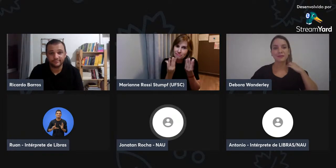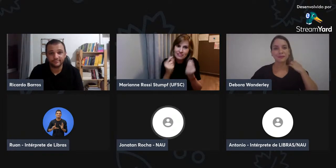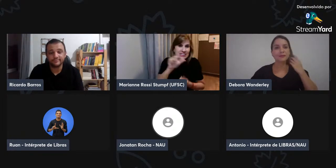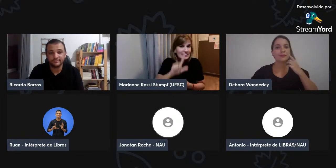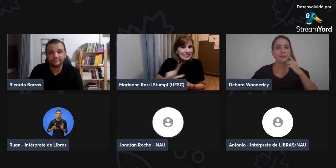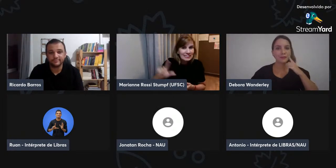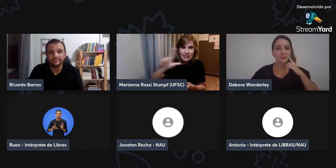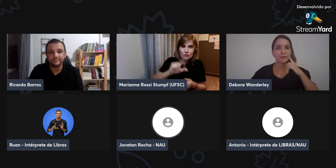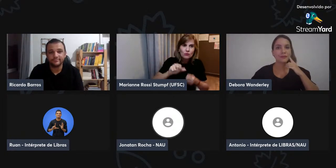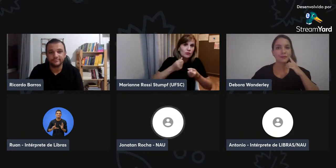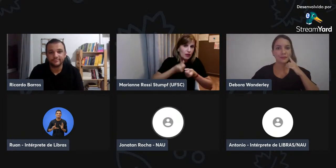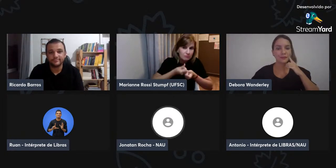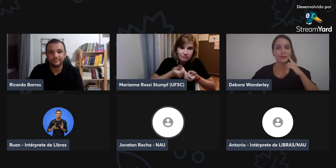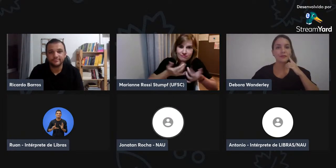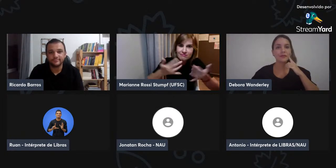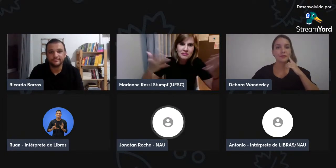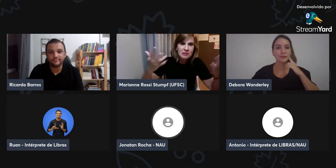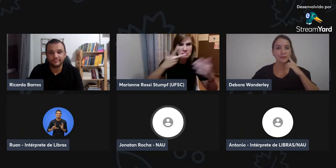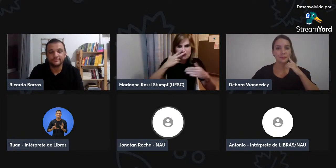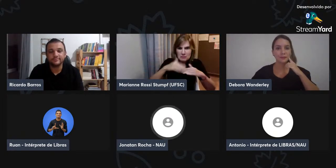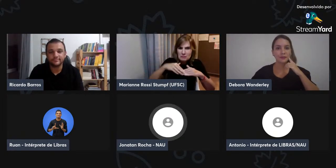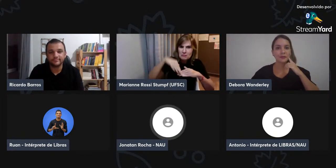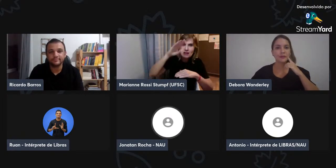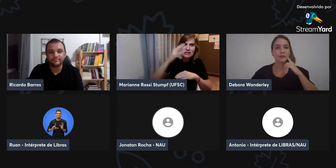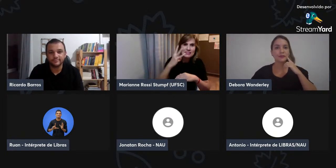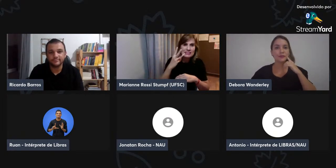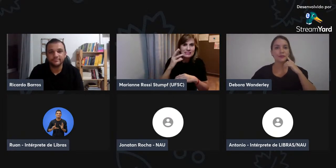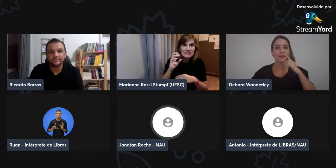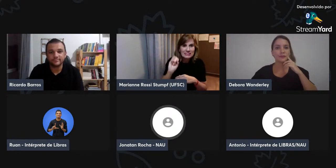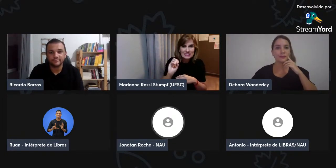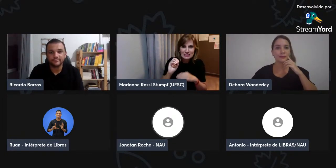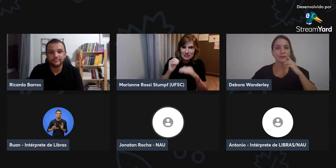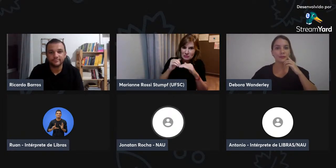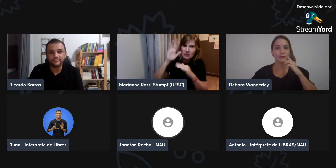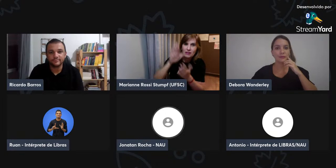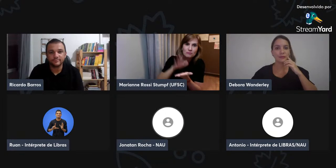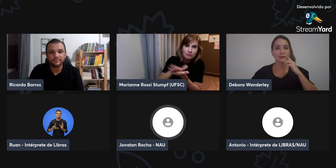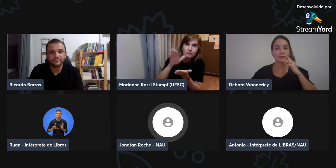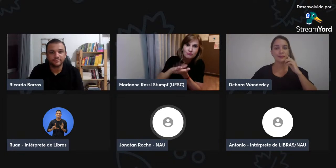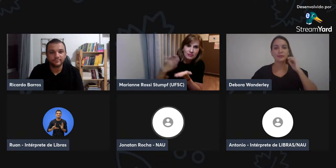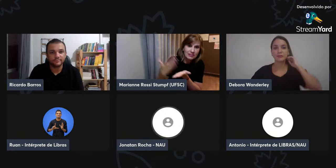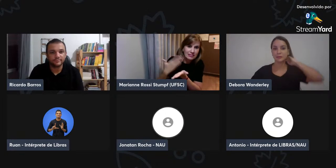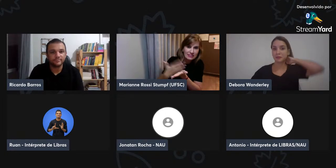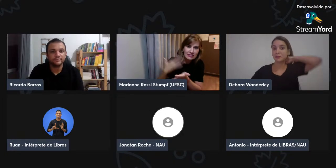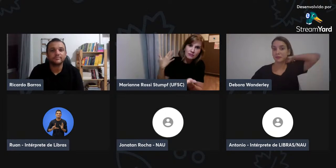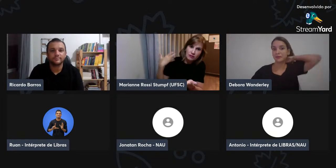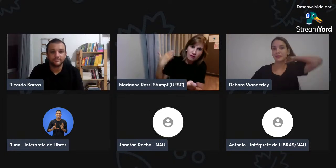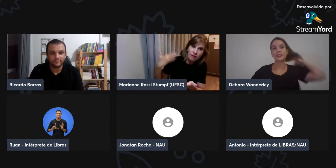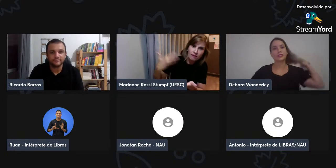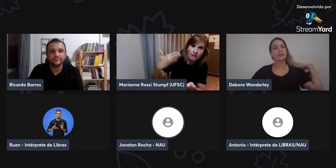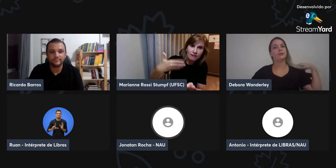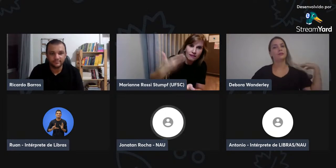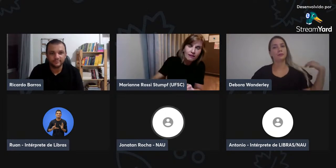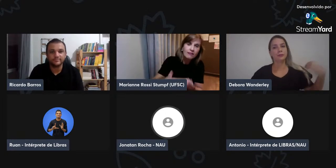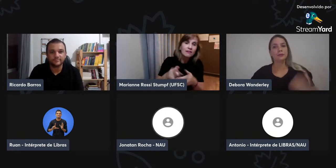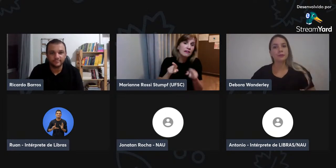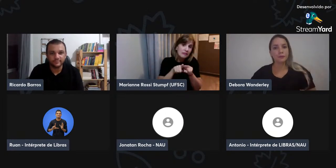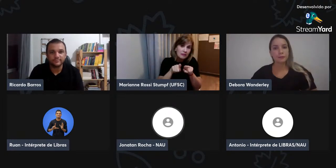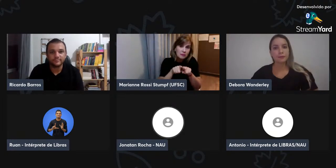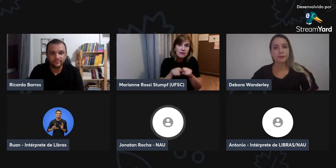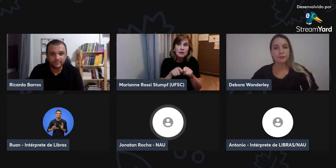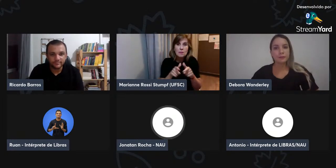mais impresso, em relação às crianças, tem literatura, para as crianças, surdos, né, então, tem